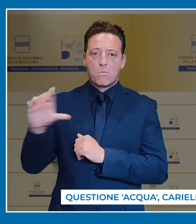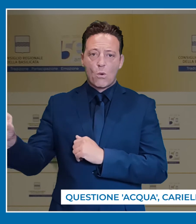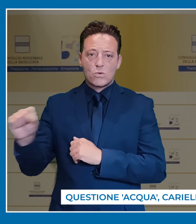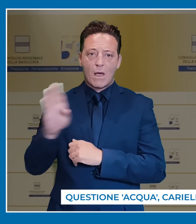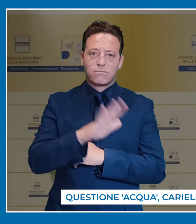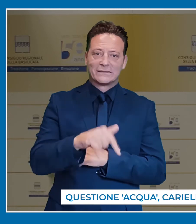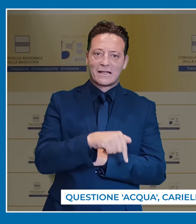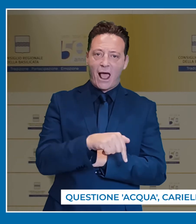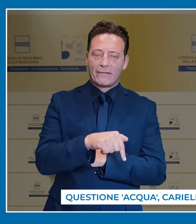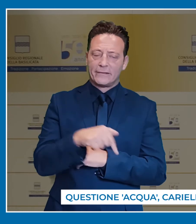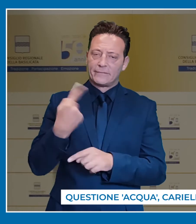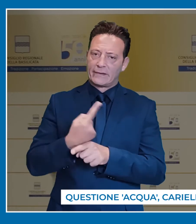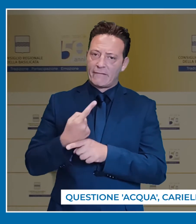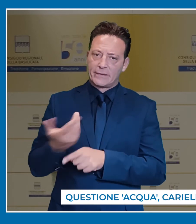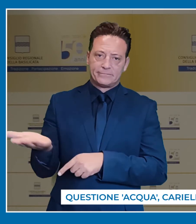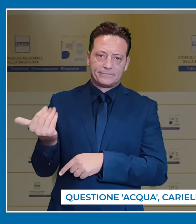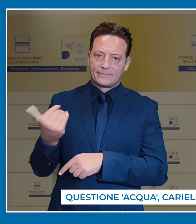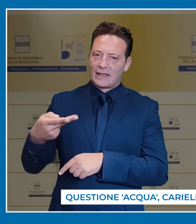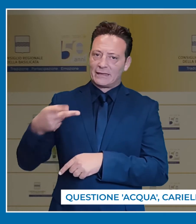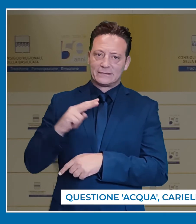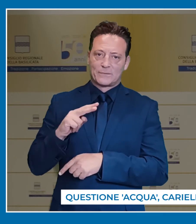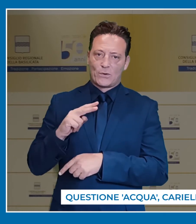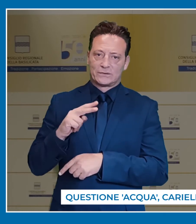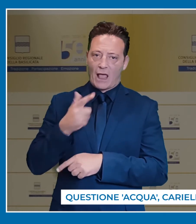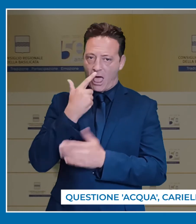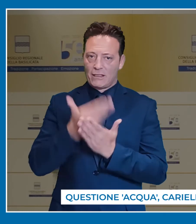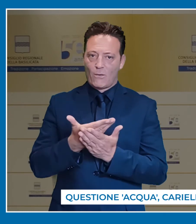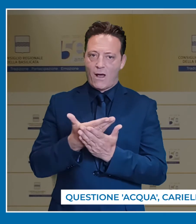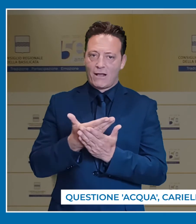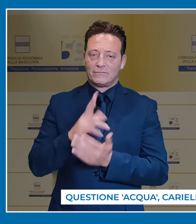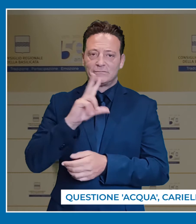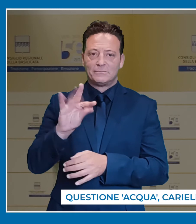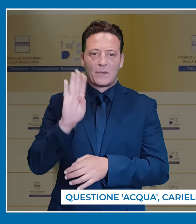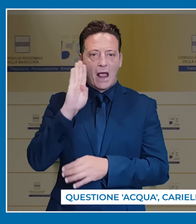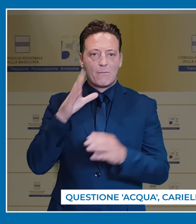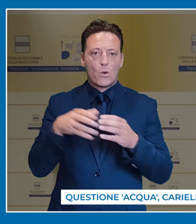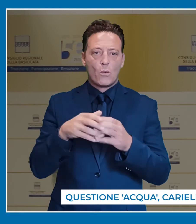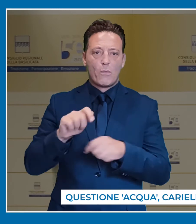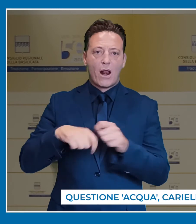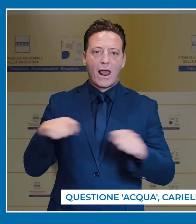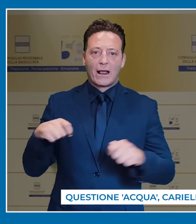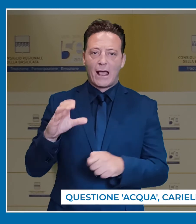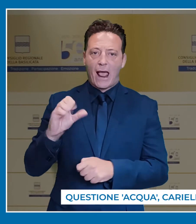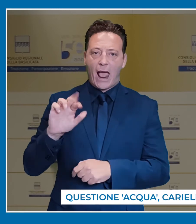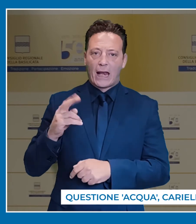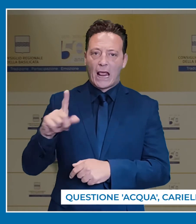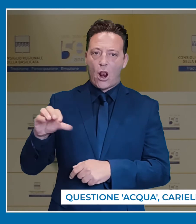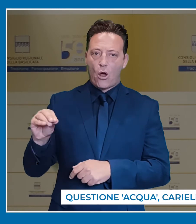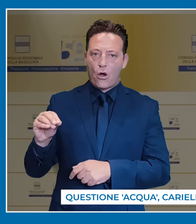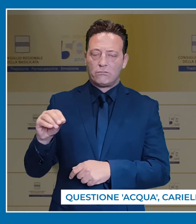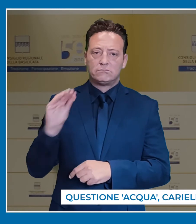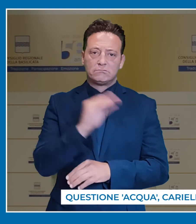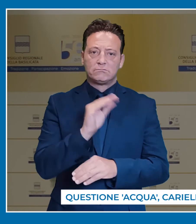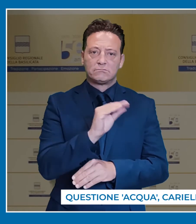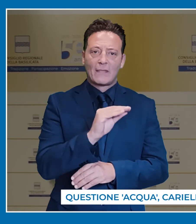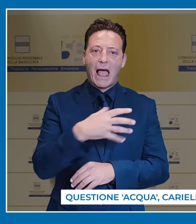Basilicata meritano risposte adeguate. Lo afferma il capogruppo della Lega Cariello, che